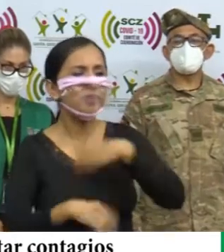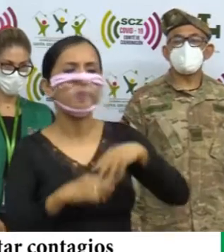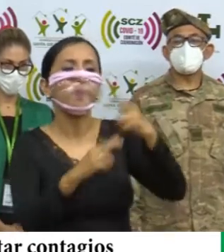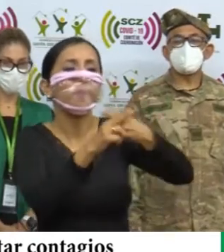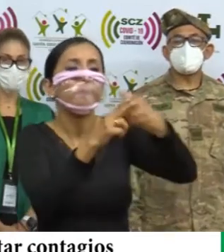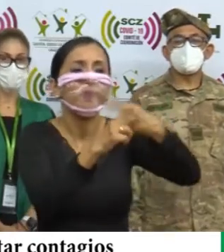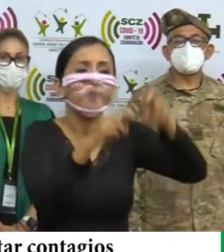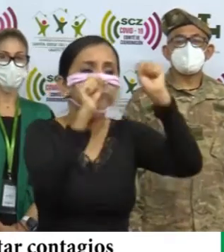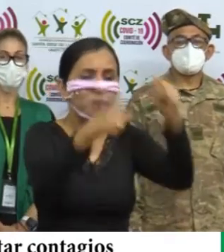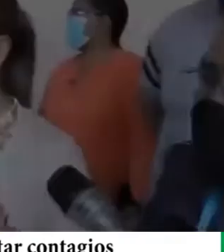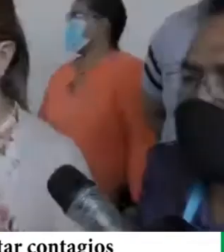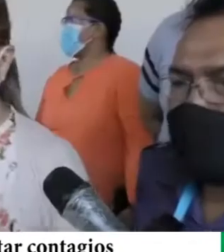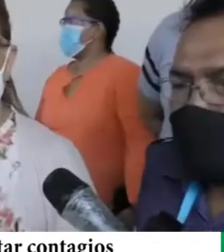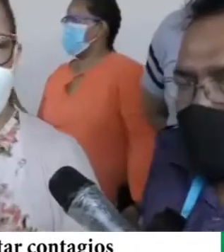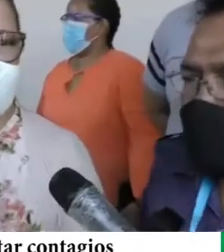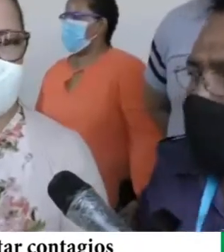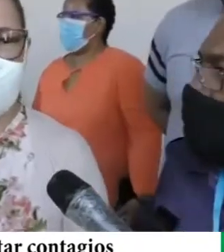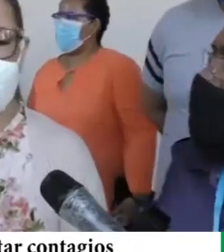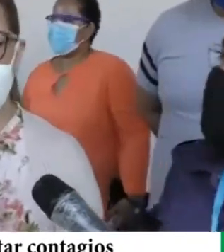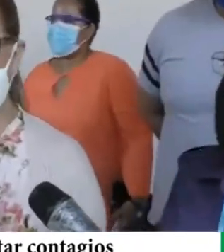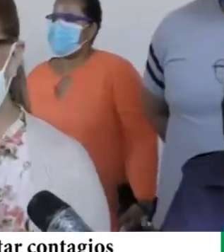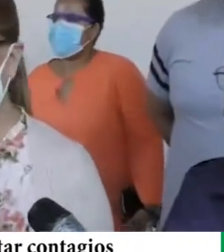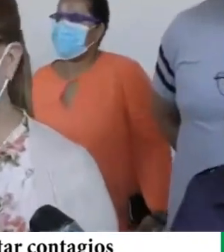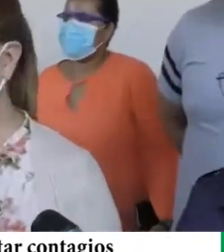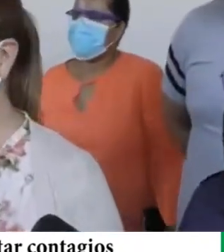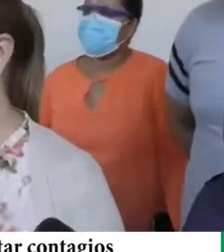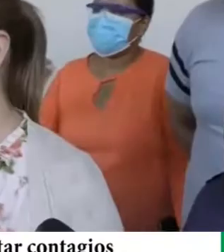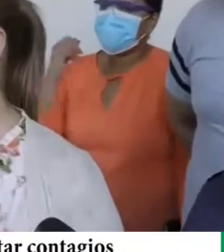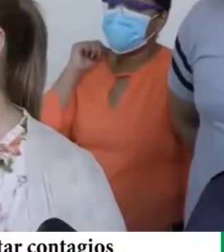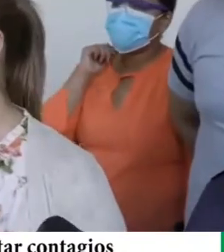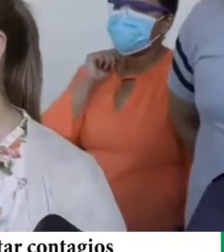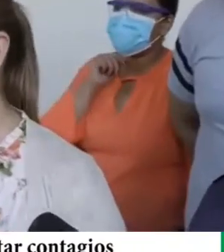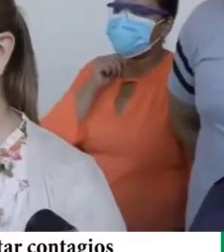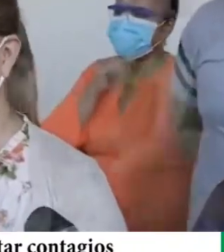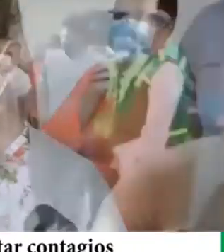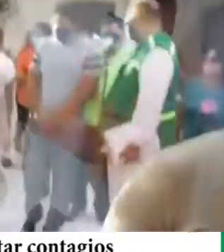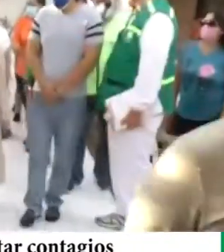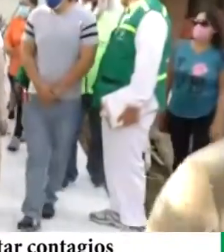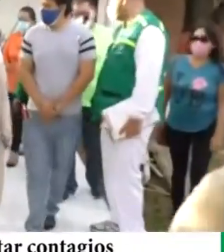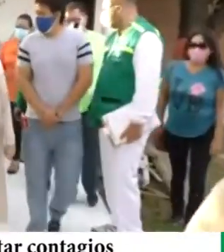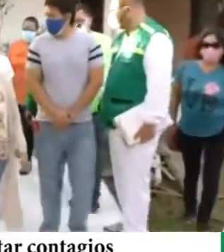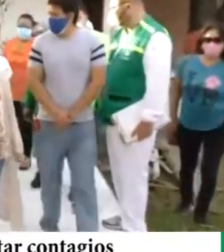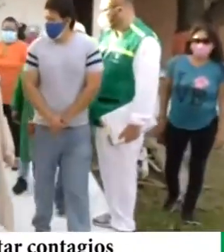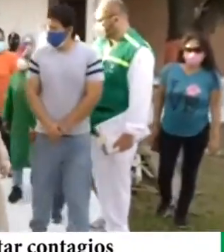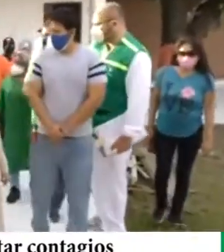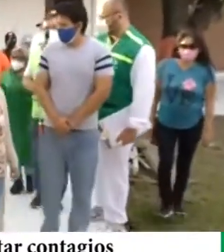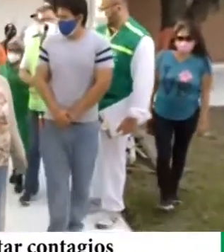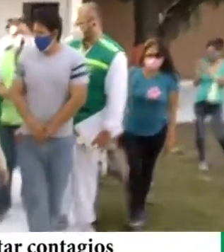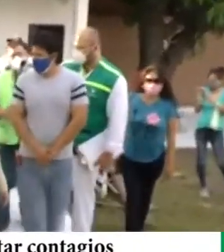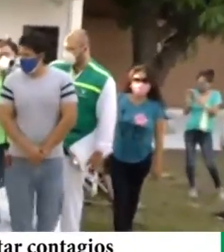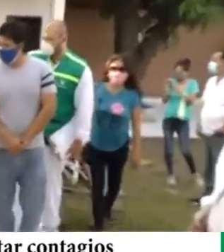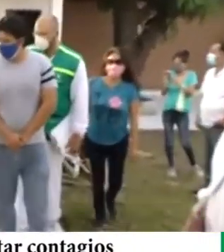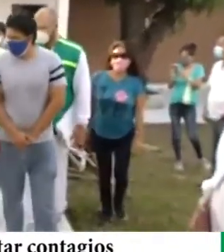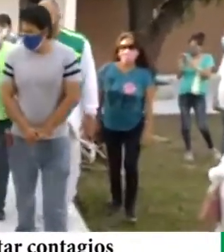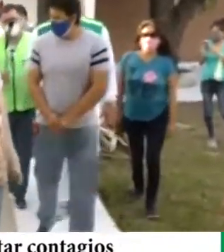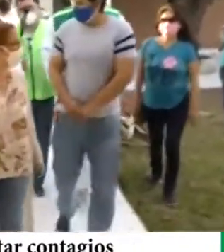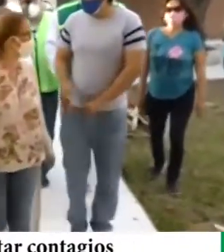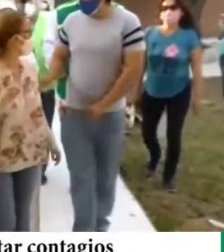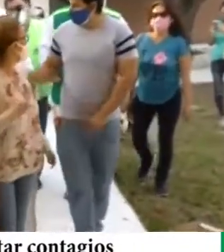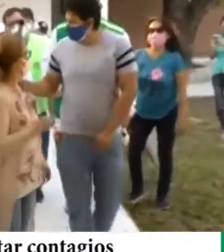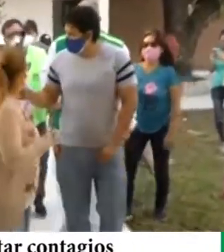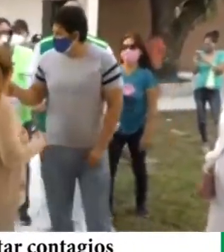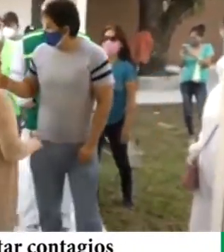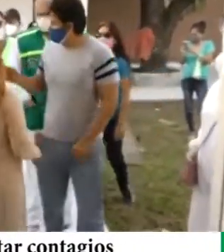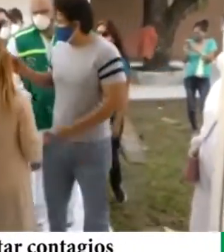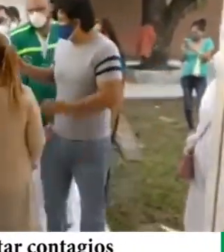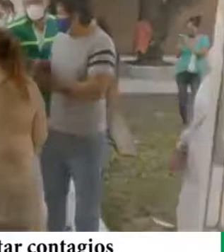recuperación. Estamos en el distrito 3 hoy en la tarde con los vecinos, con el subalcalde, y hoy viendo la necesidad de